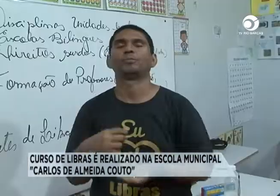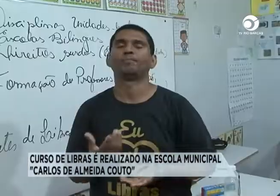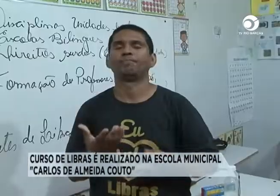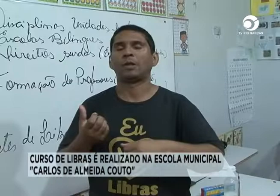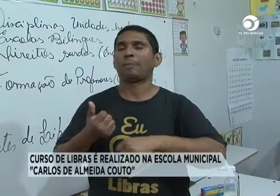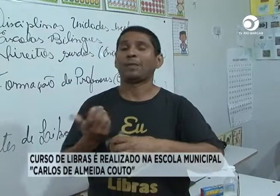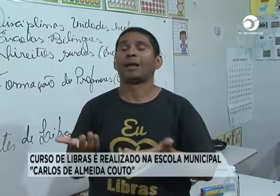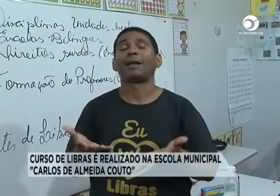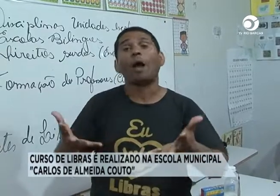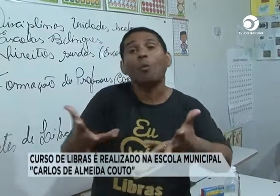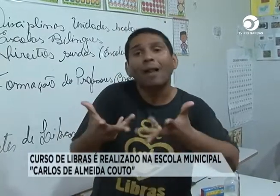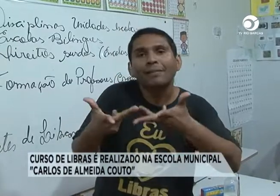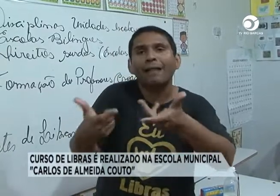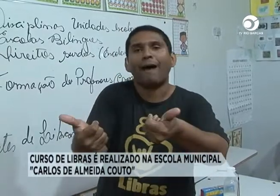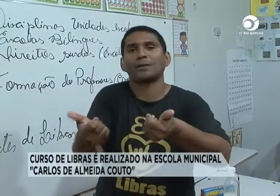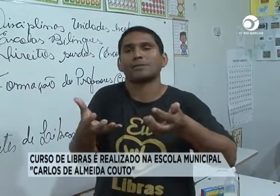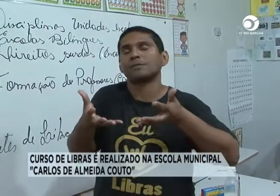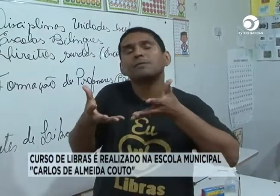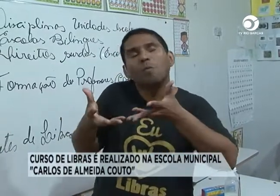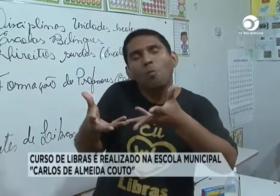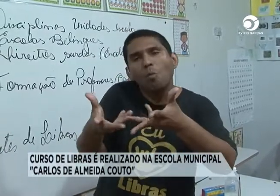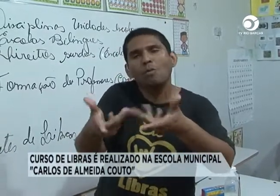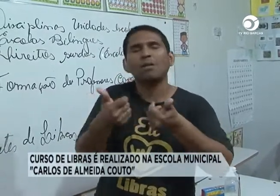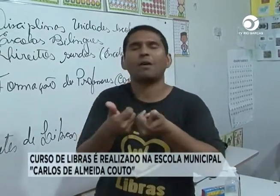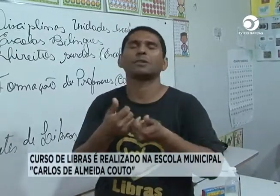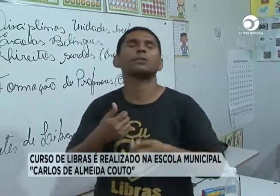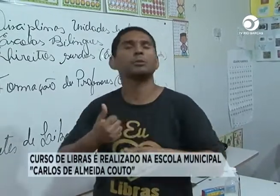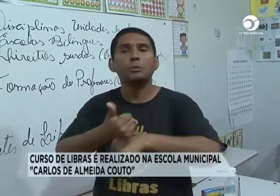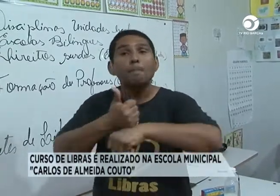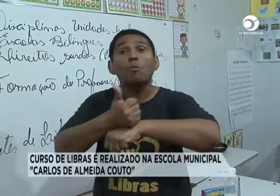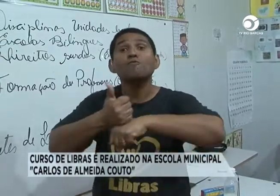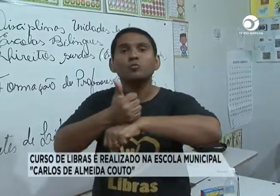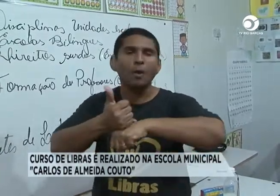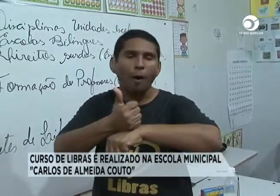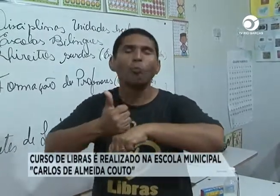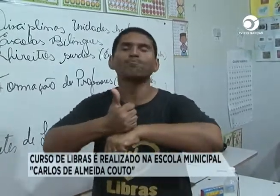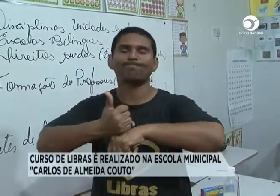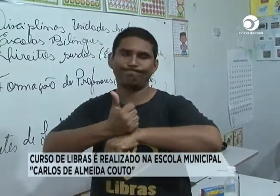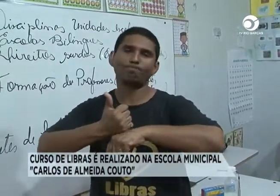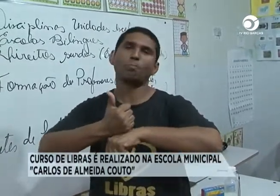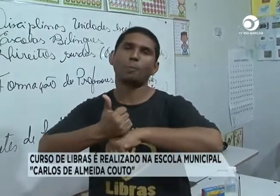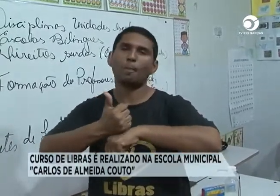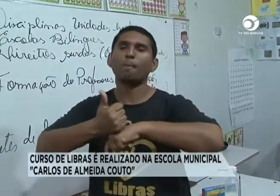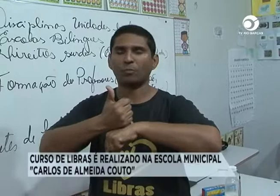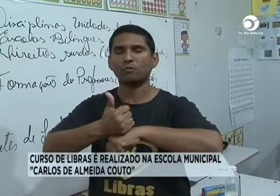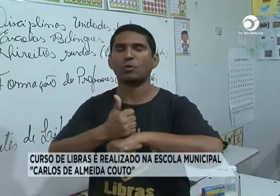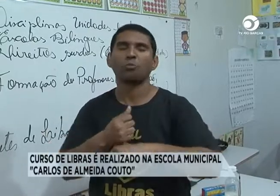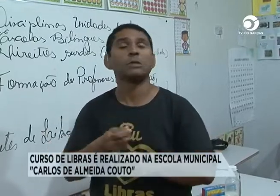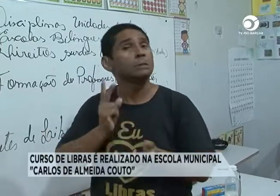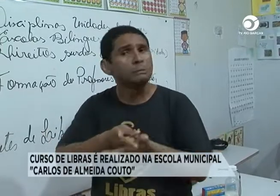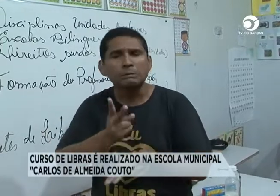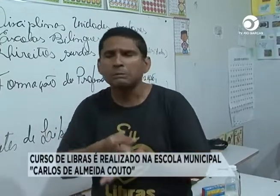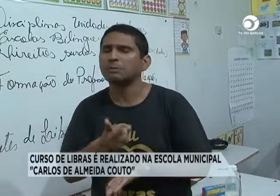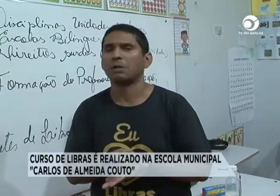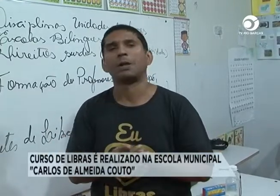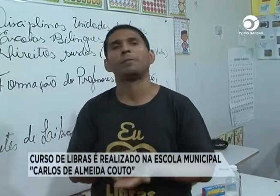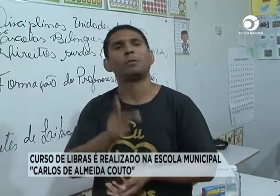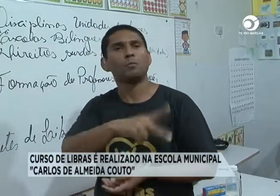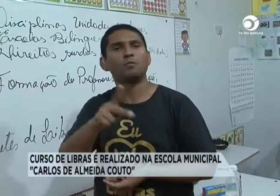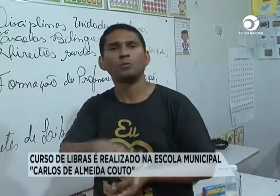cursos de formação nessa área. Então precisa aproveitar isso e ter esse profissional sempre.